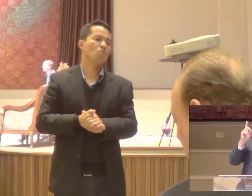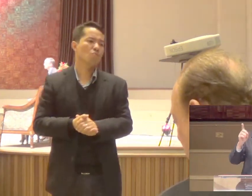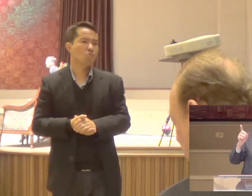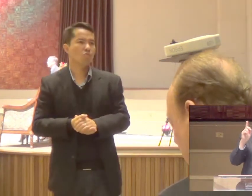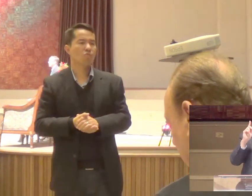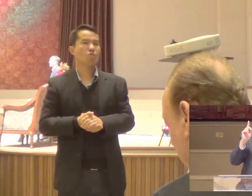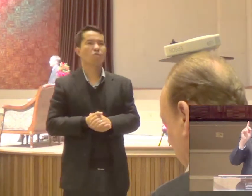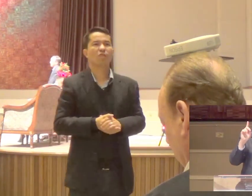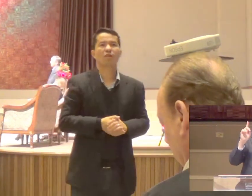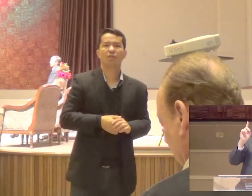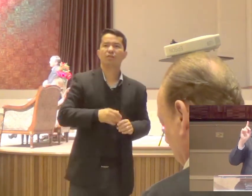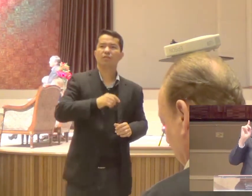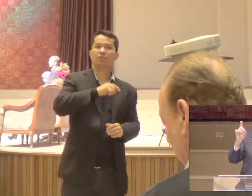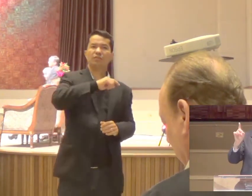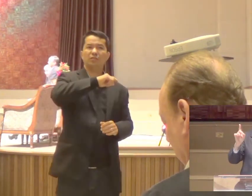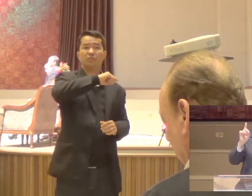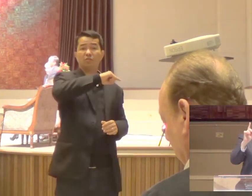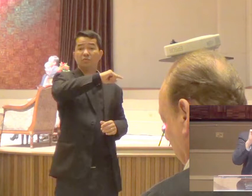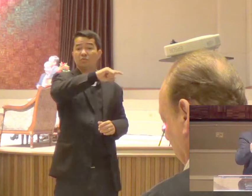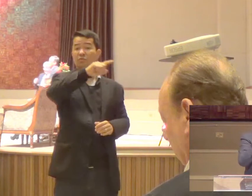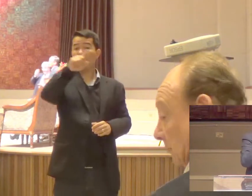Vocês são Líderes Nesta sociedade